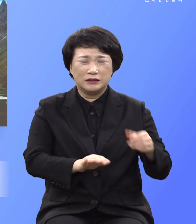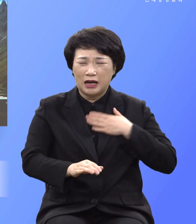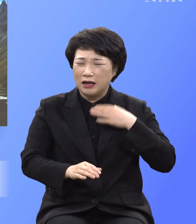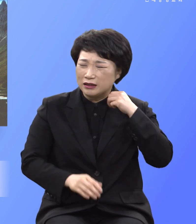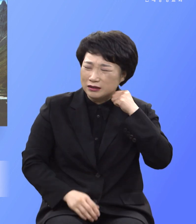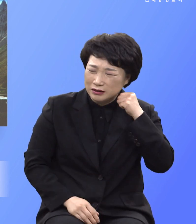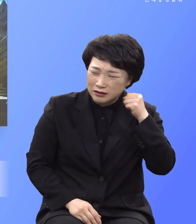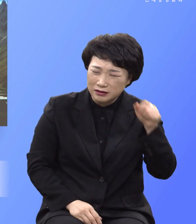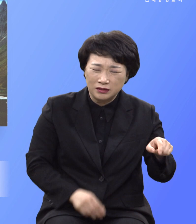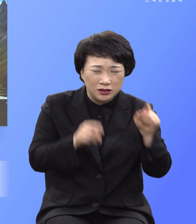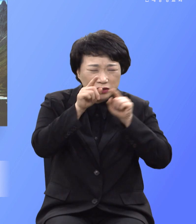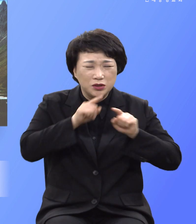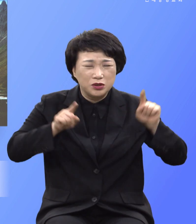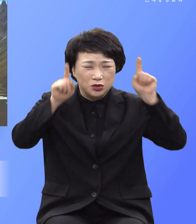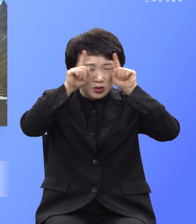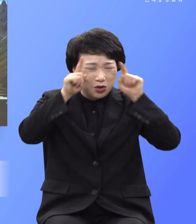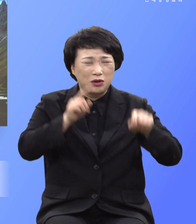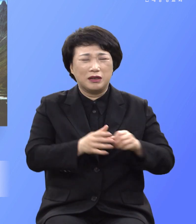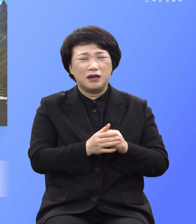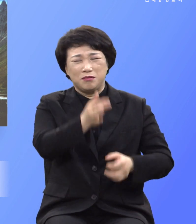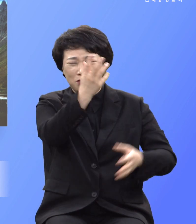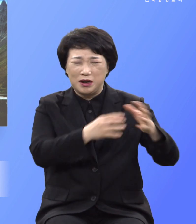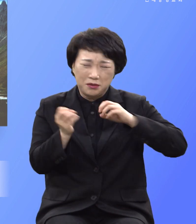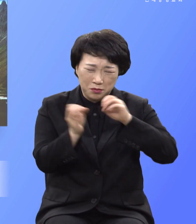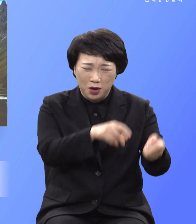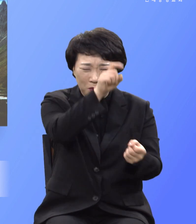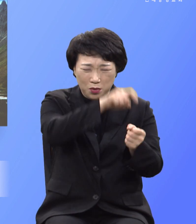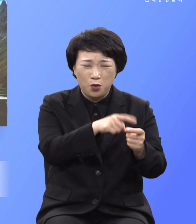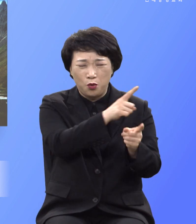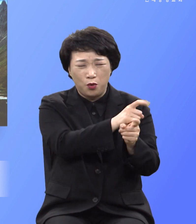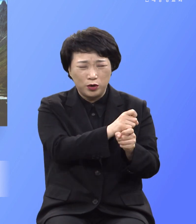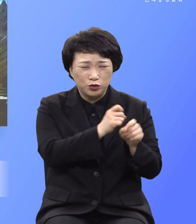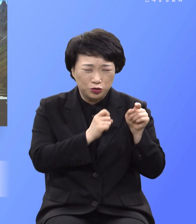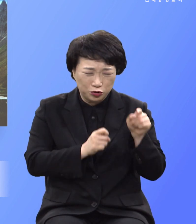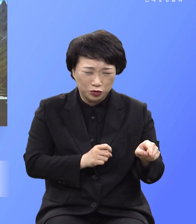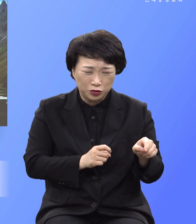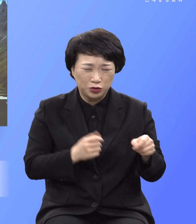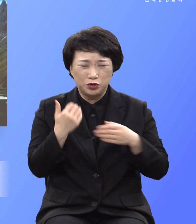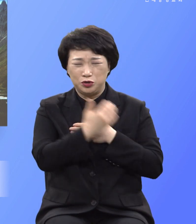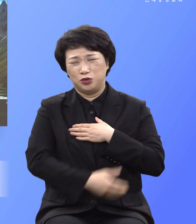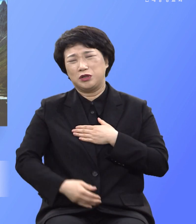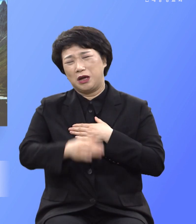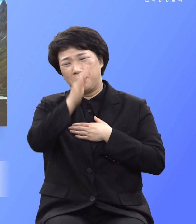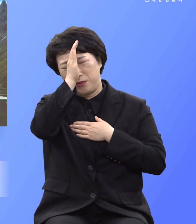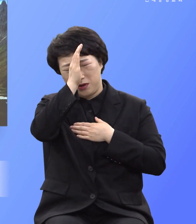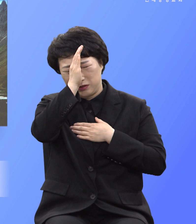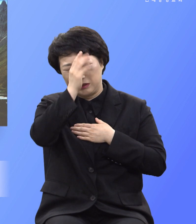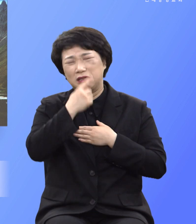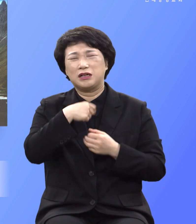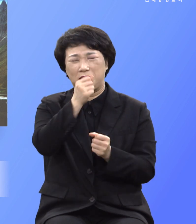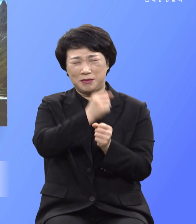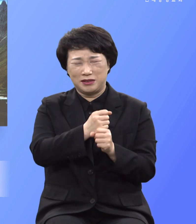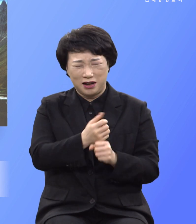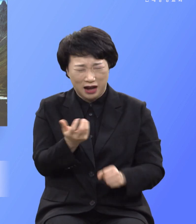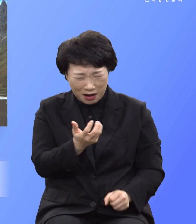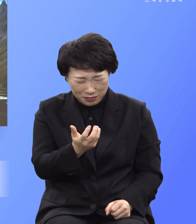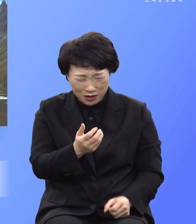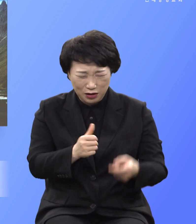지옥으로 멸망시키려는 원수 육체를 병들게 고통스러워 죽이려는